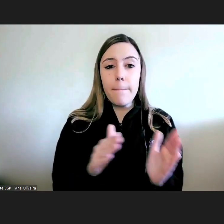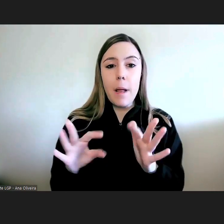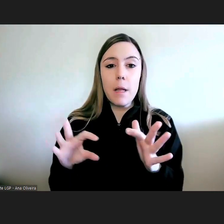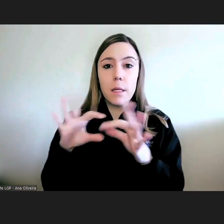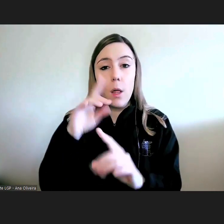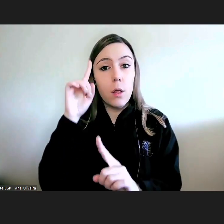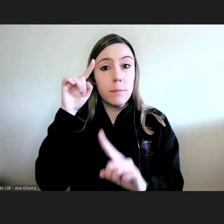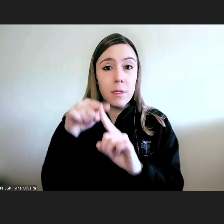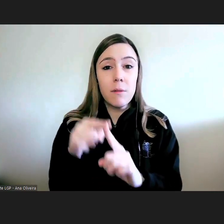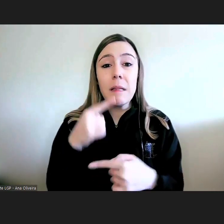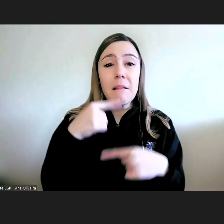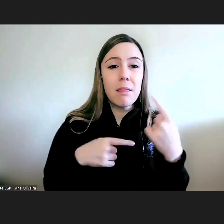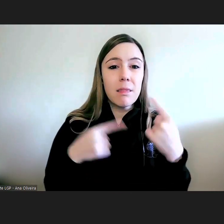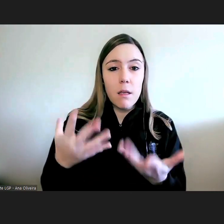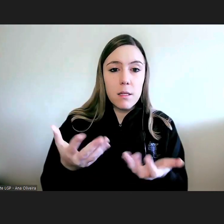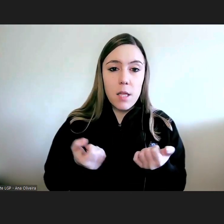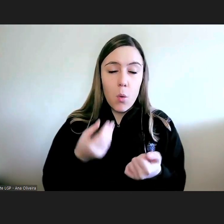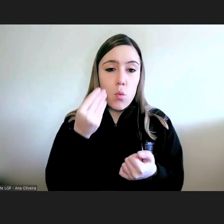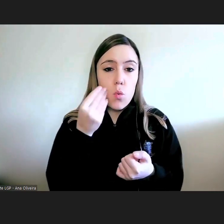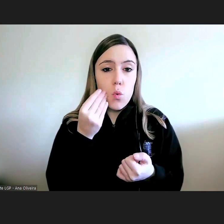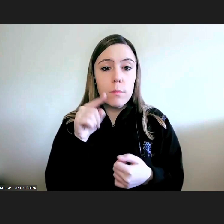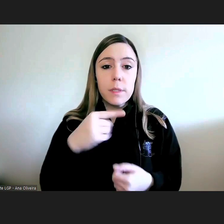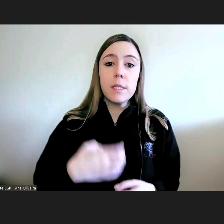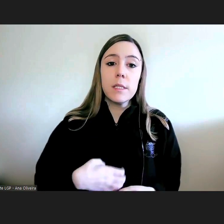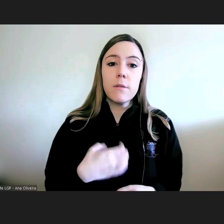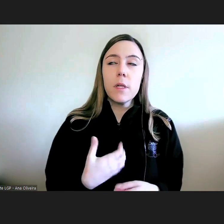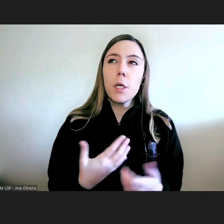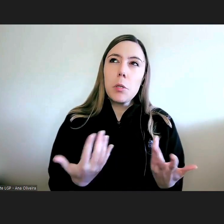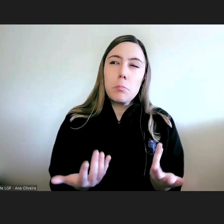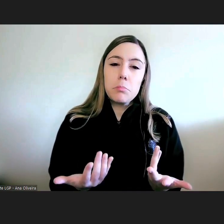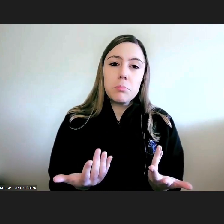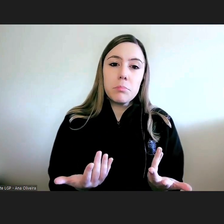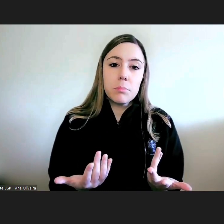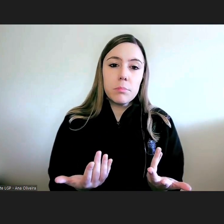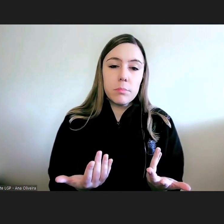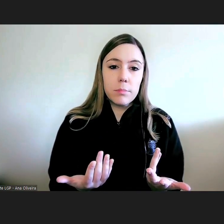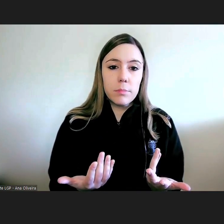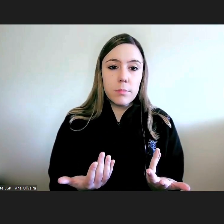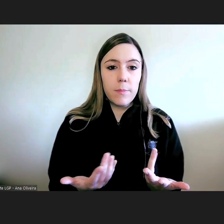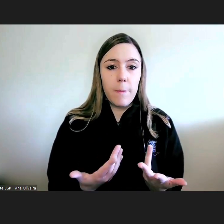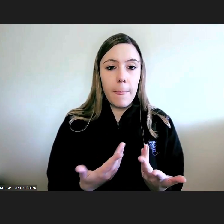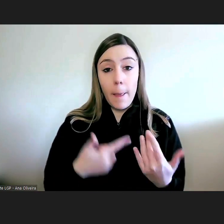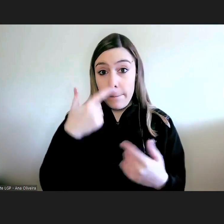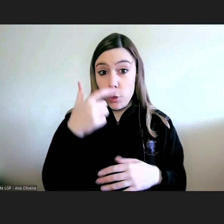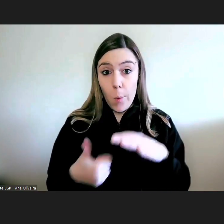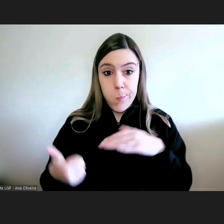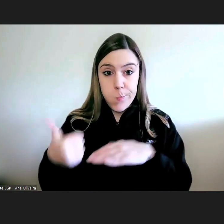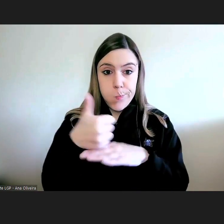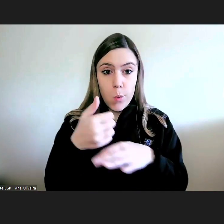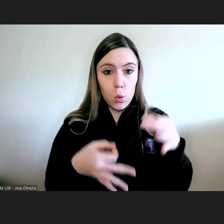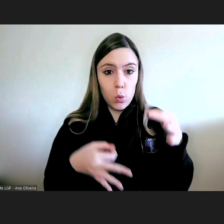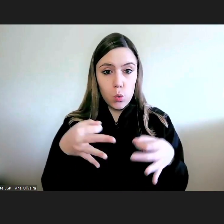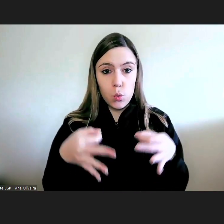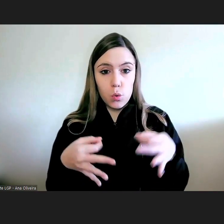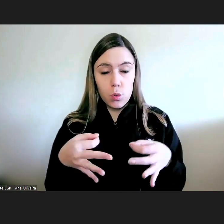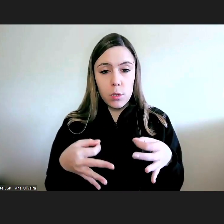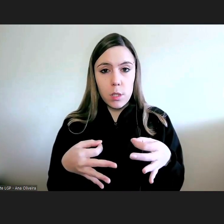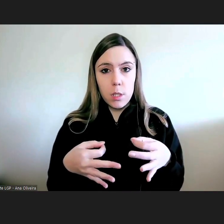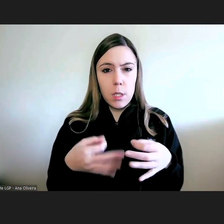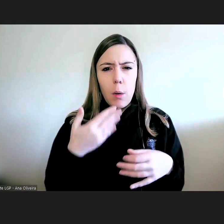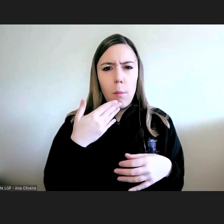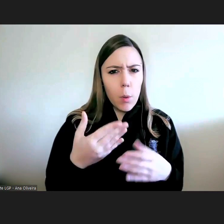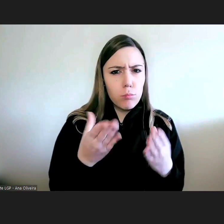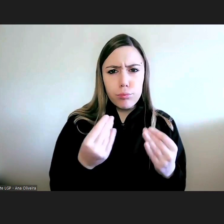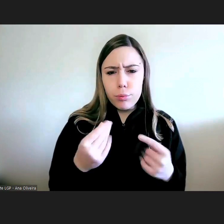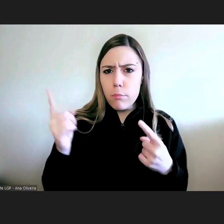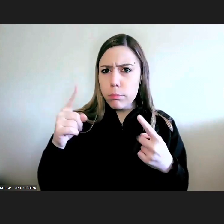recepção das queixas e que significa reparem o provedor de justiça tem muitas solicitações